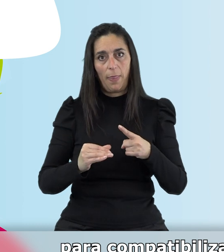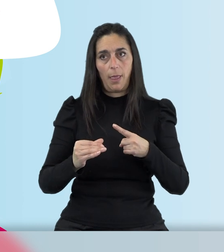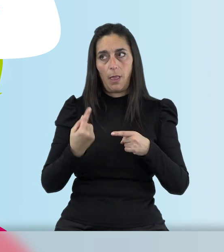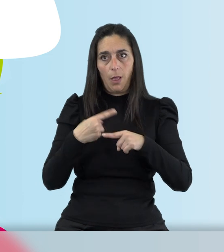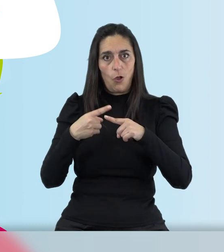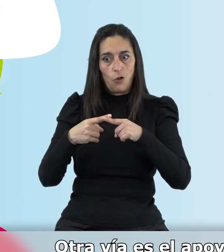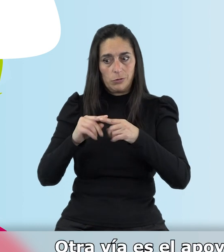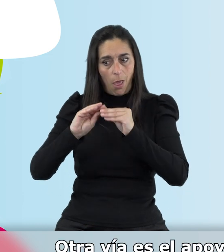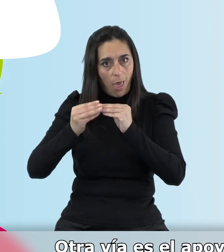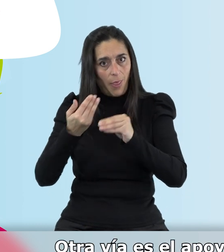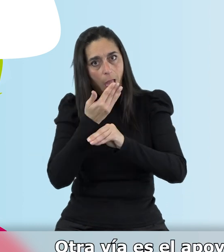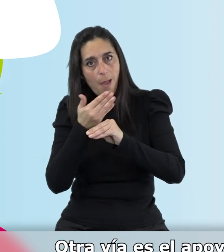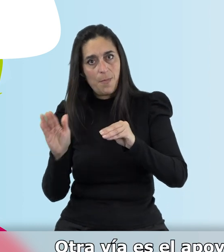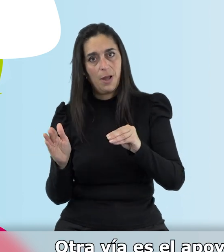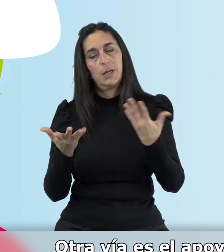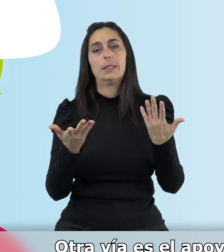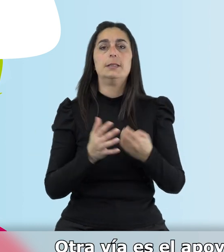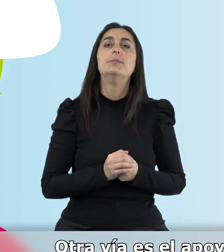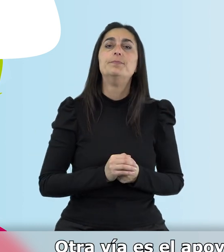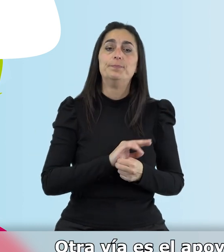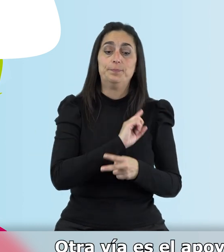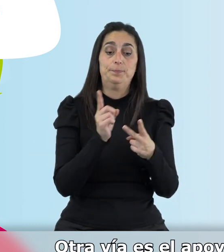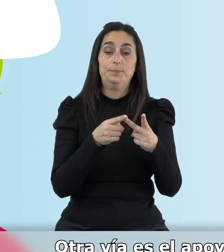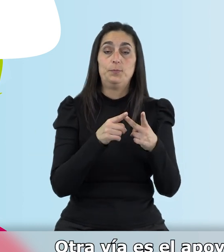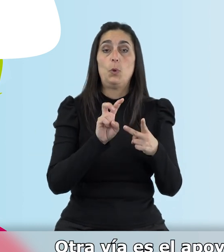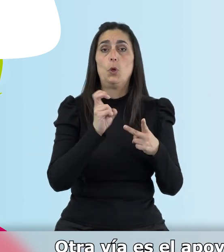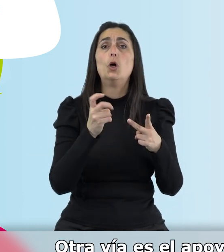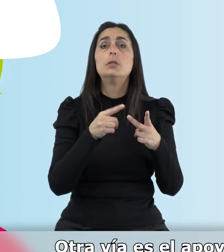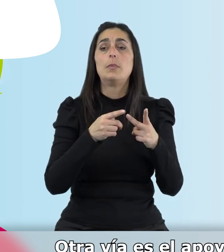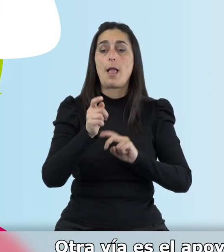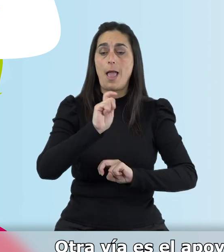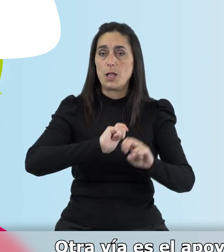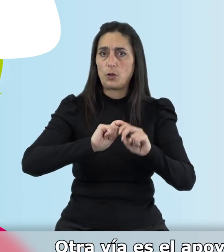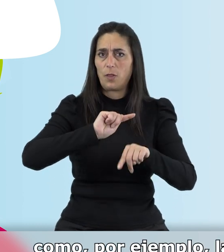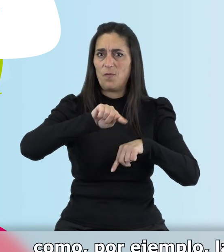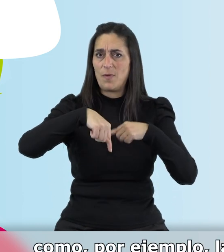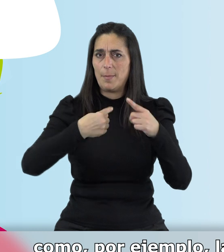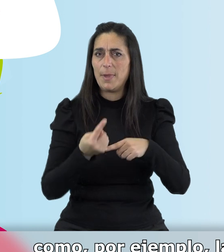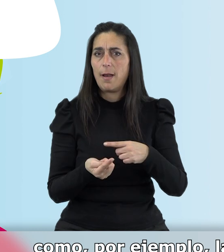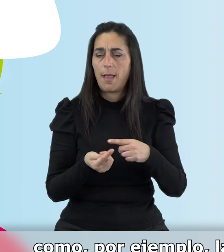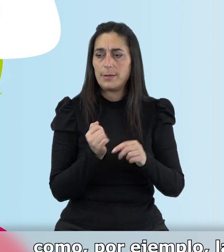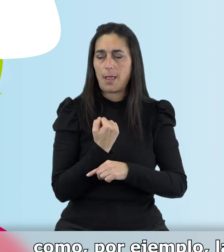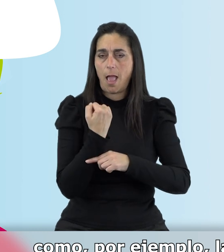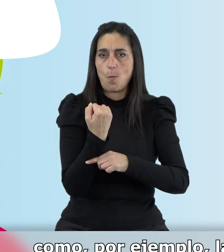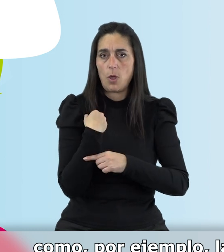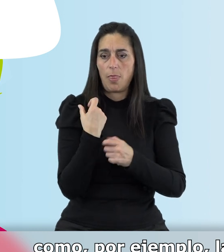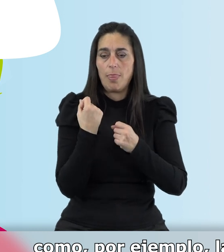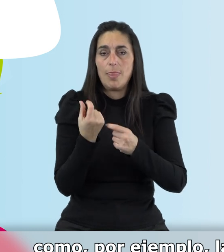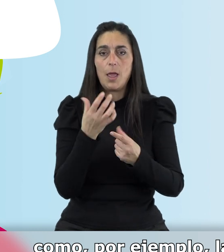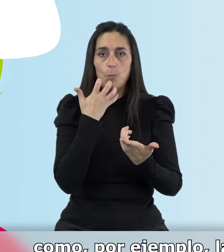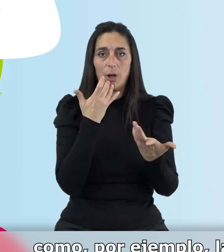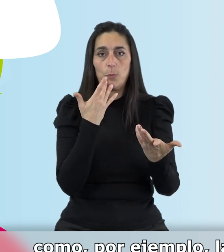obligaciones. Otra vía es el apoyo que damos a las asociaciones de familiares, como por ejemplo las